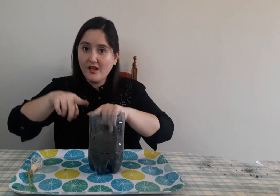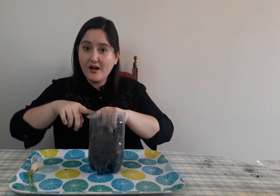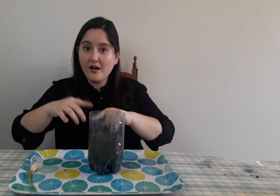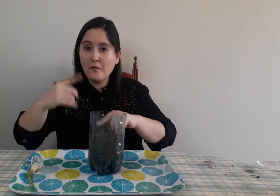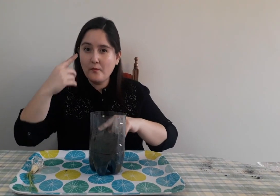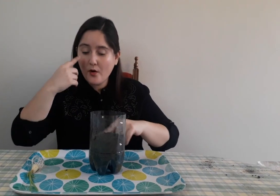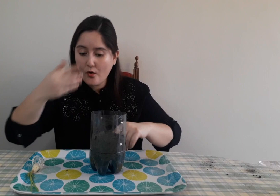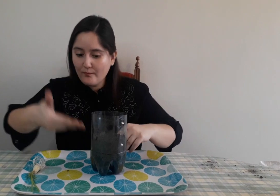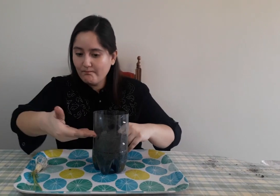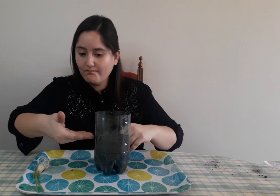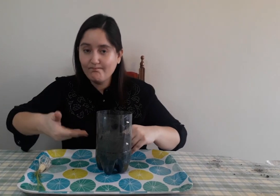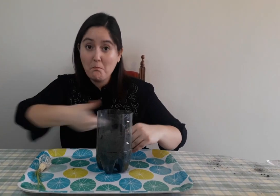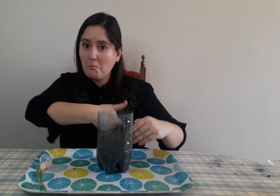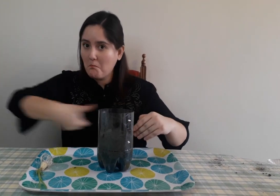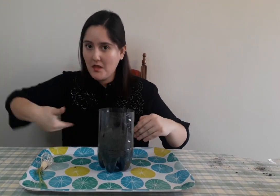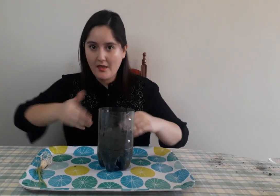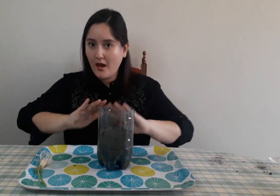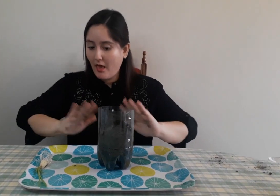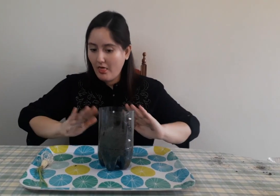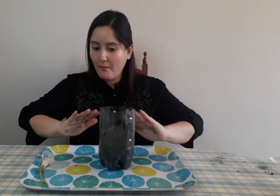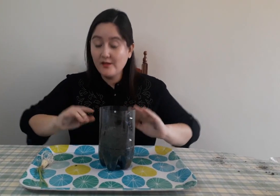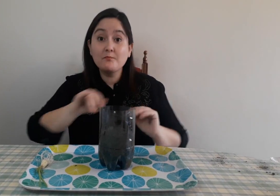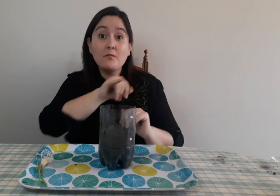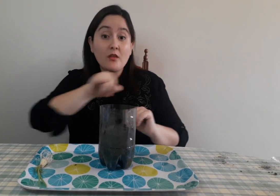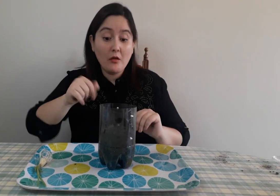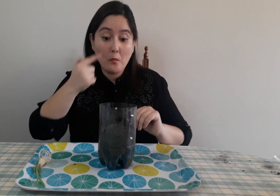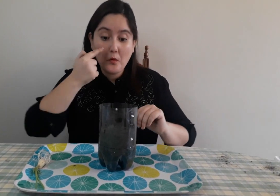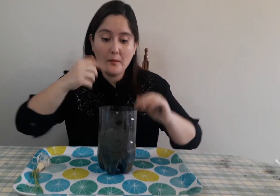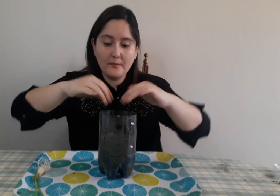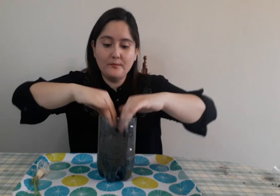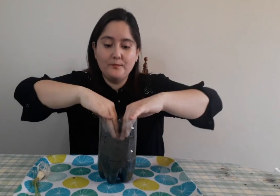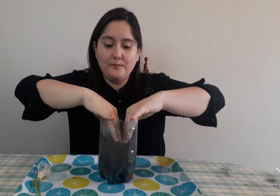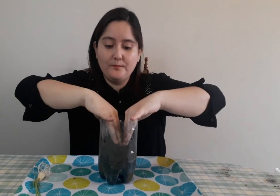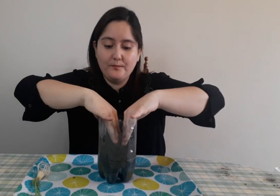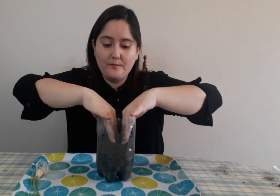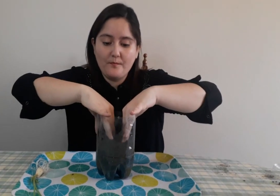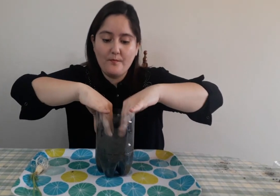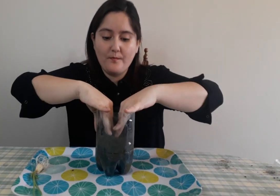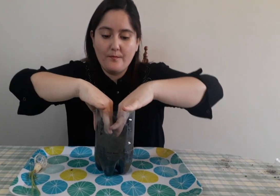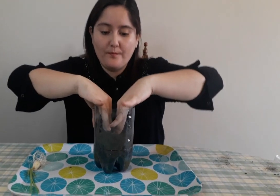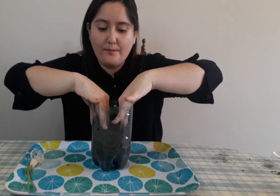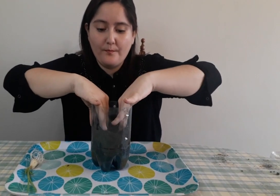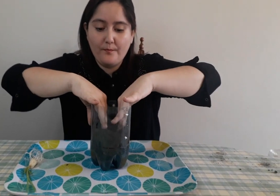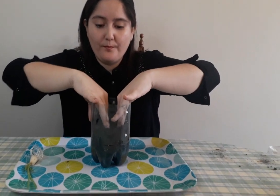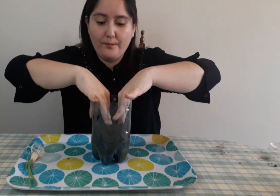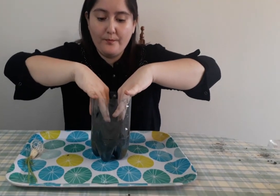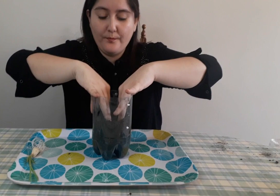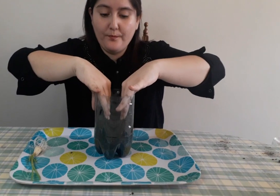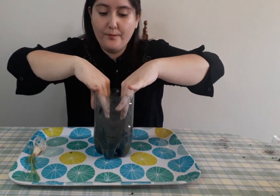Ya, la tierra se la tenemos que echar solamente hasta la mitad y dejar un espacio en el centro.